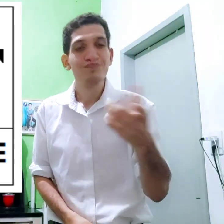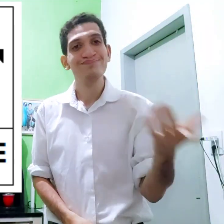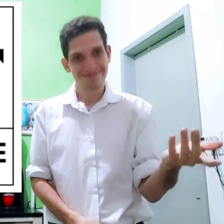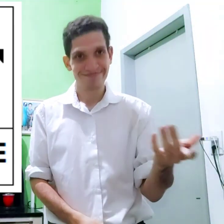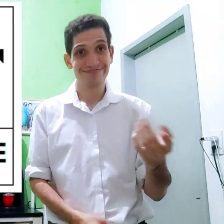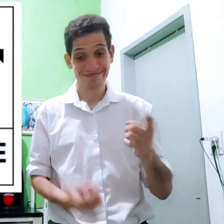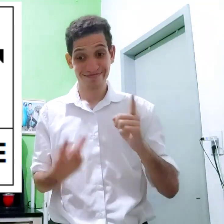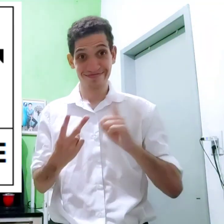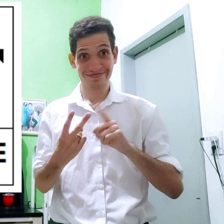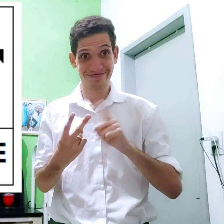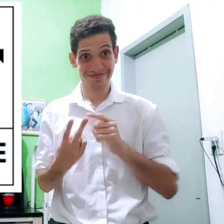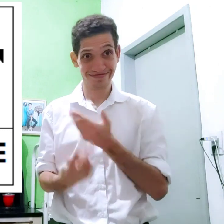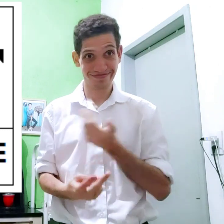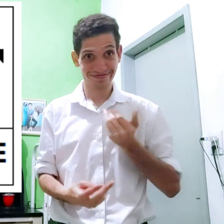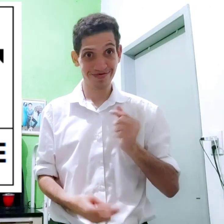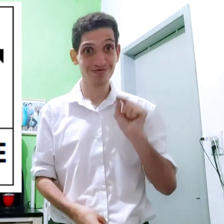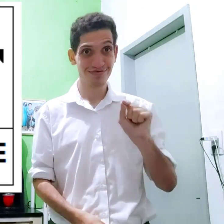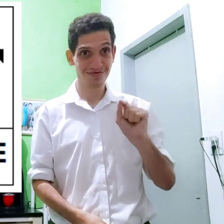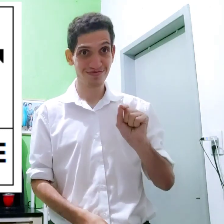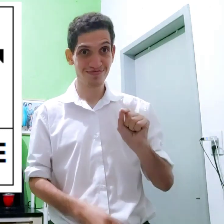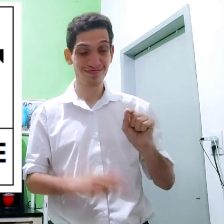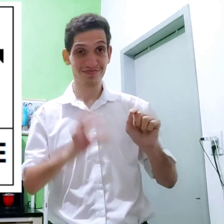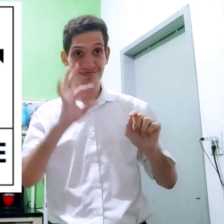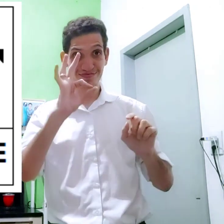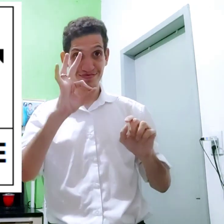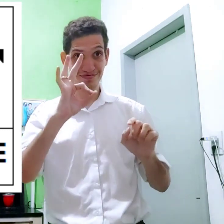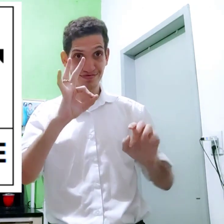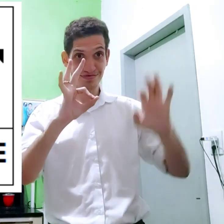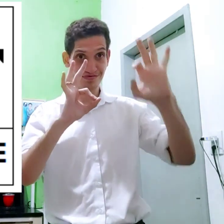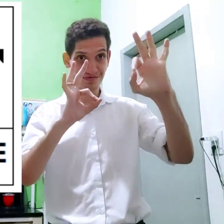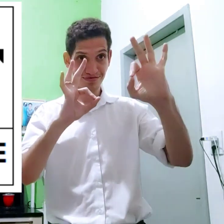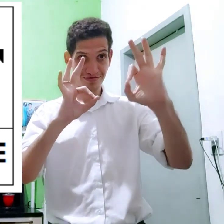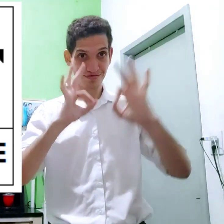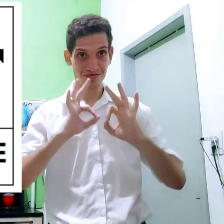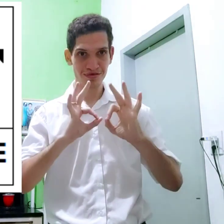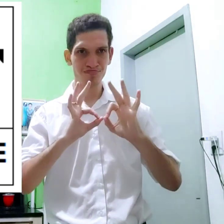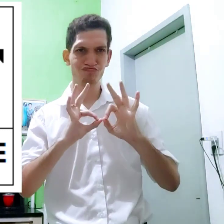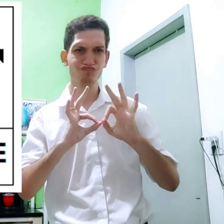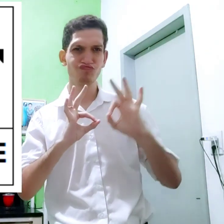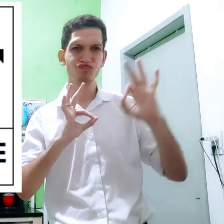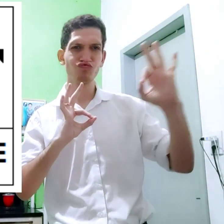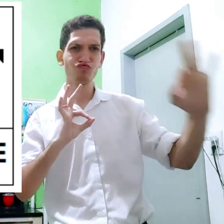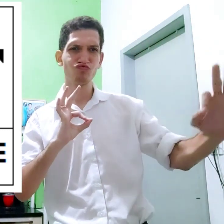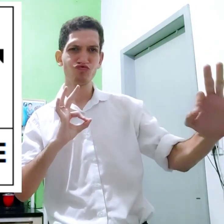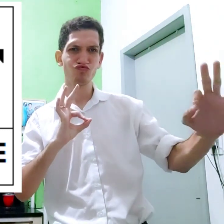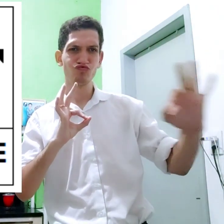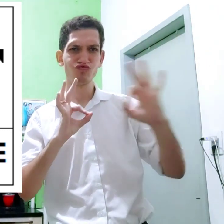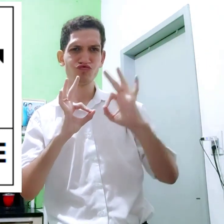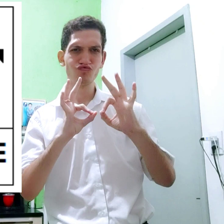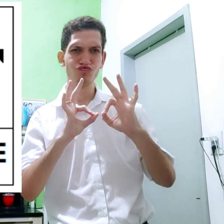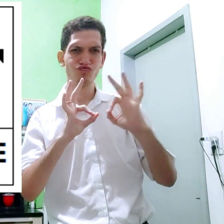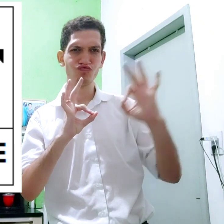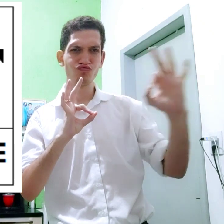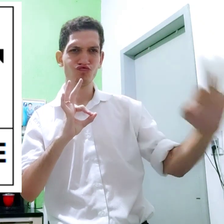Isso E o segundo longe é o que? A mão está assim e faz o cima